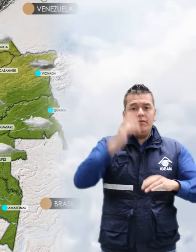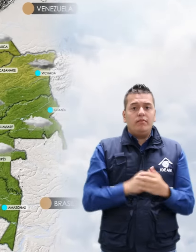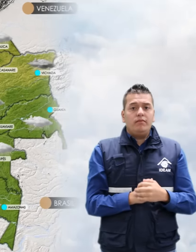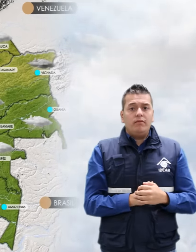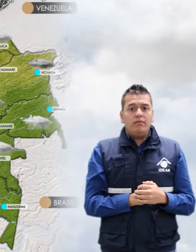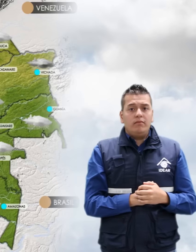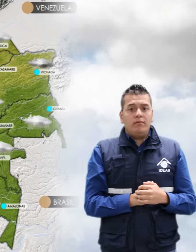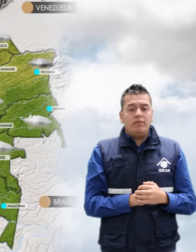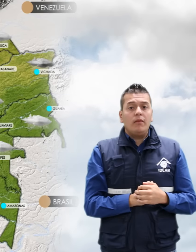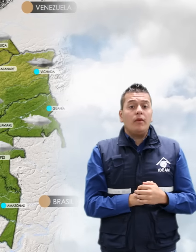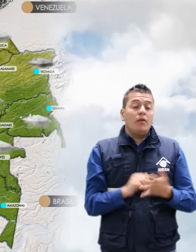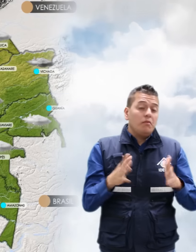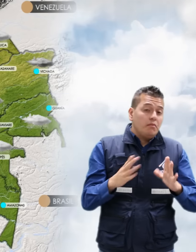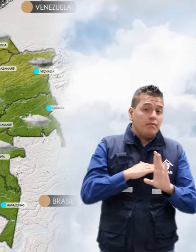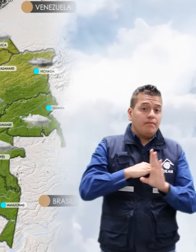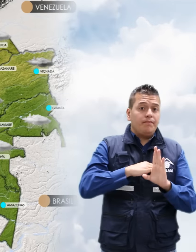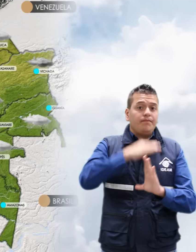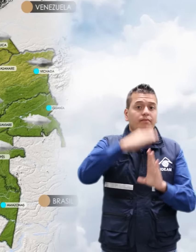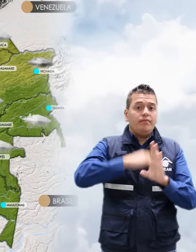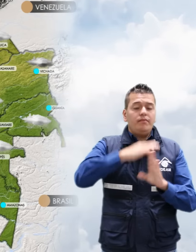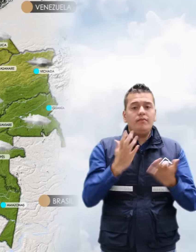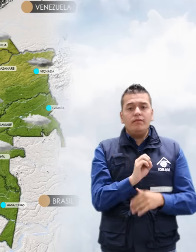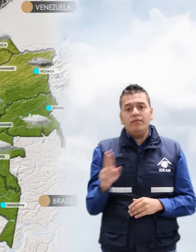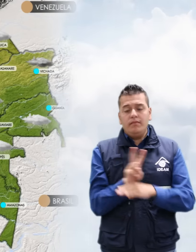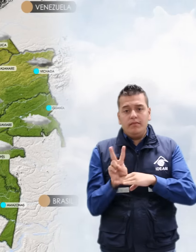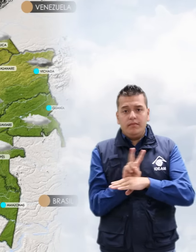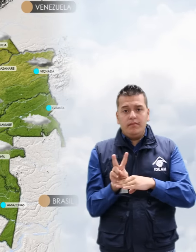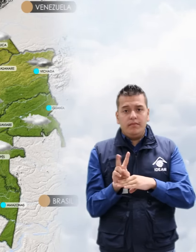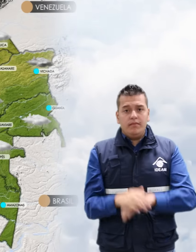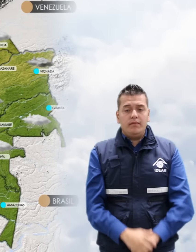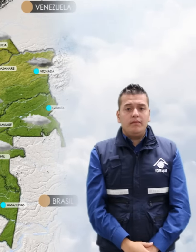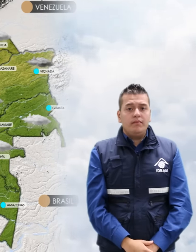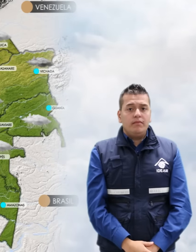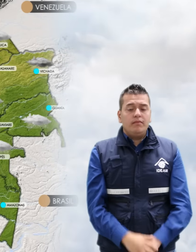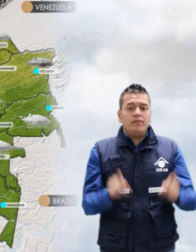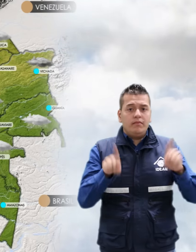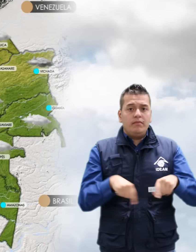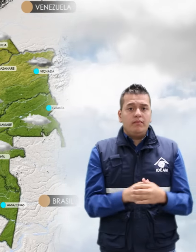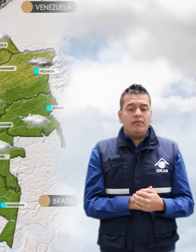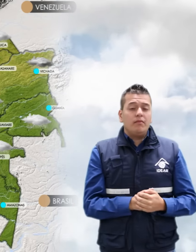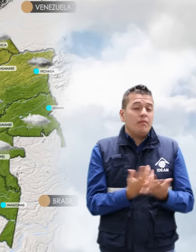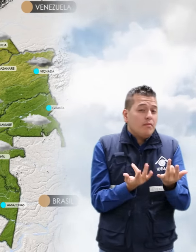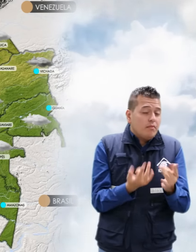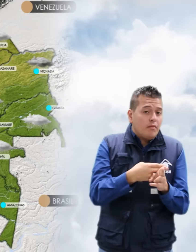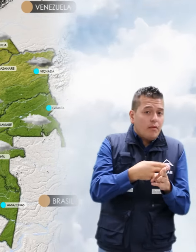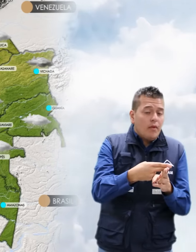y entre ligeras y moderadas al oriente de Bichada. También se esperan lluvias